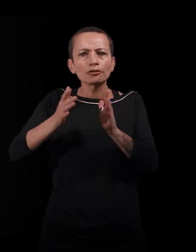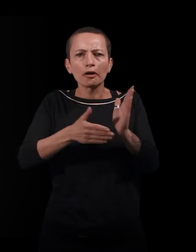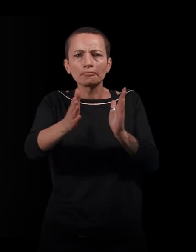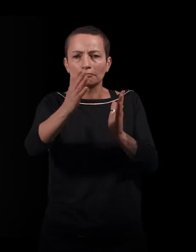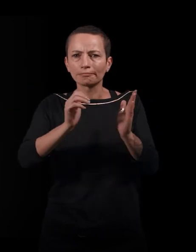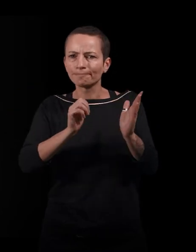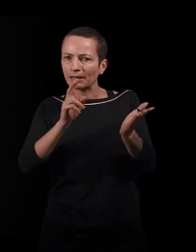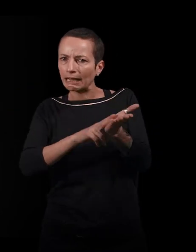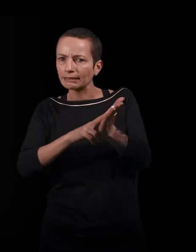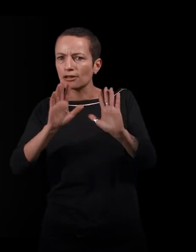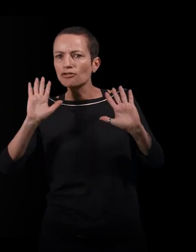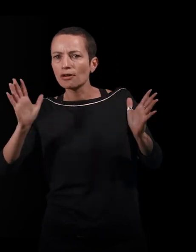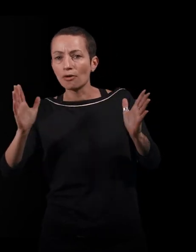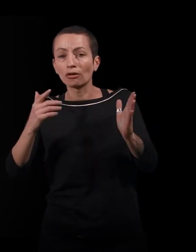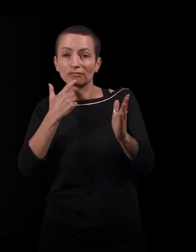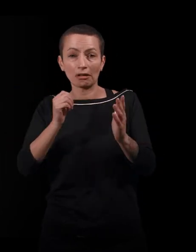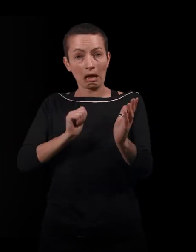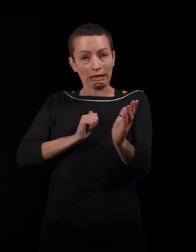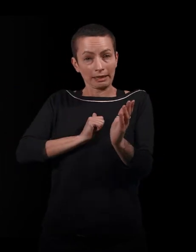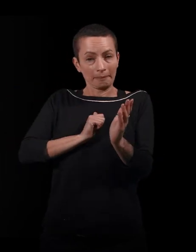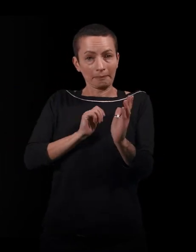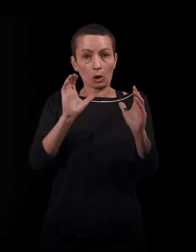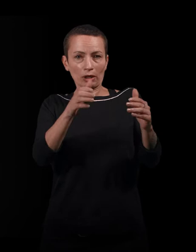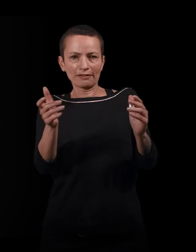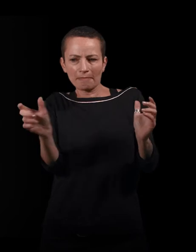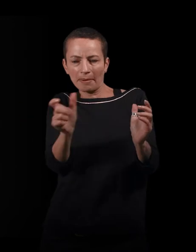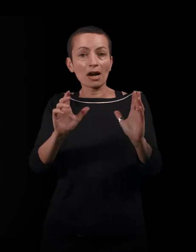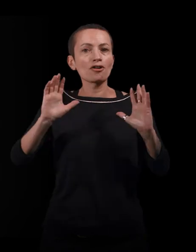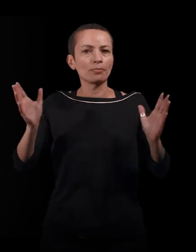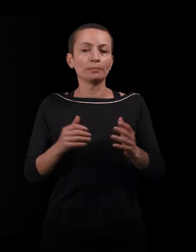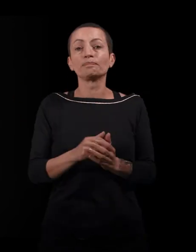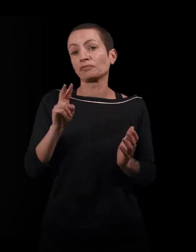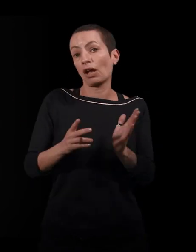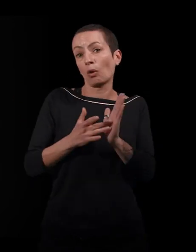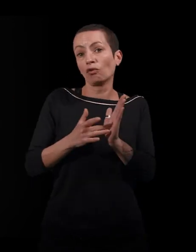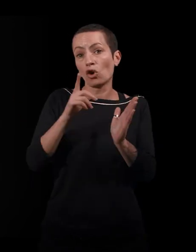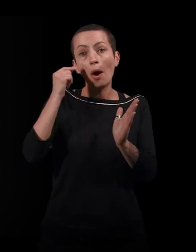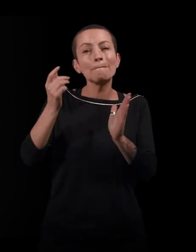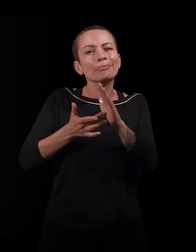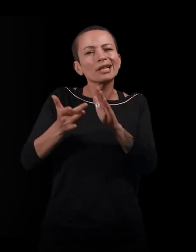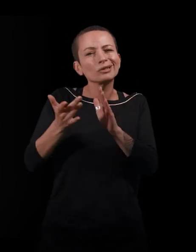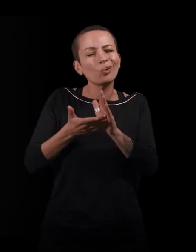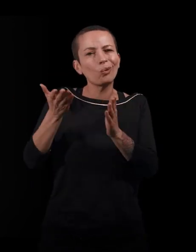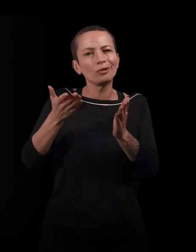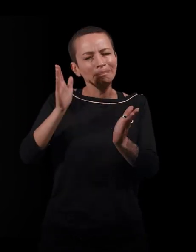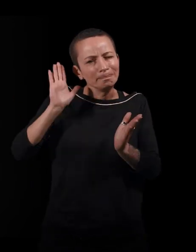entre voies de l'intime et voies collectives. Alors, c'est vrai que la revue Hommes et Immigration a vraiment pour ADN de